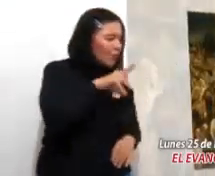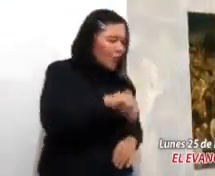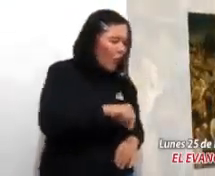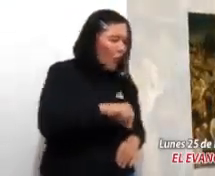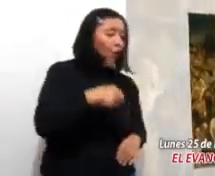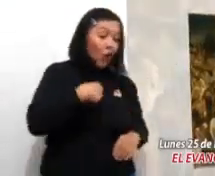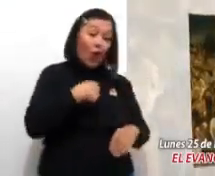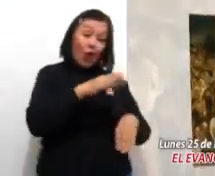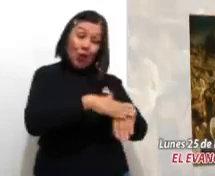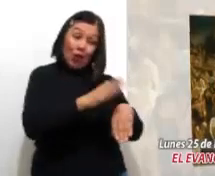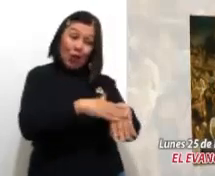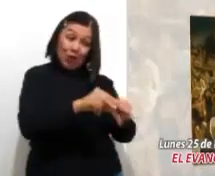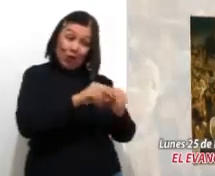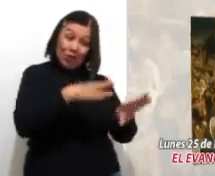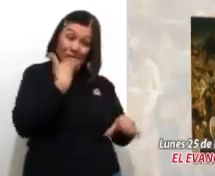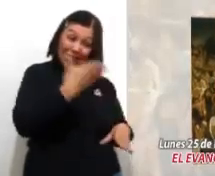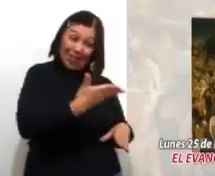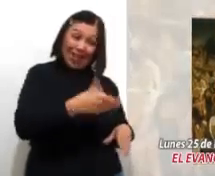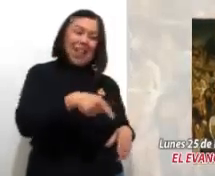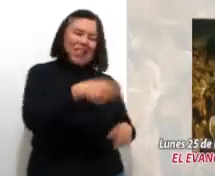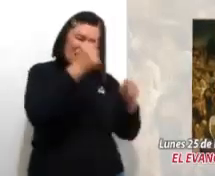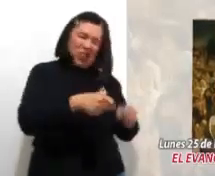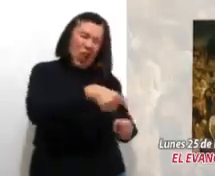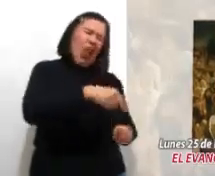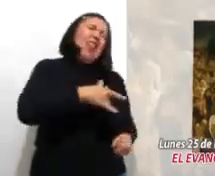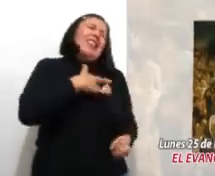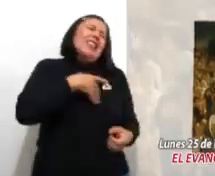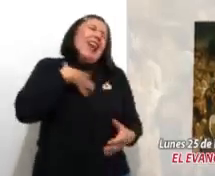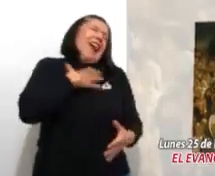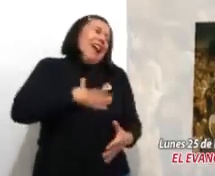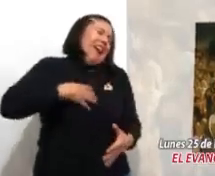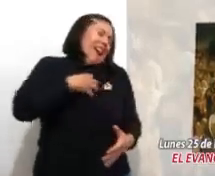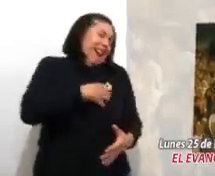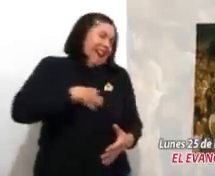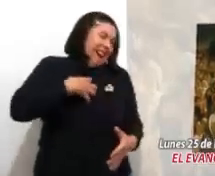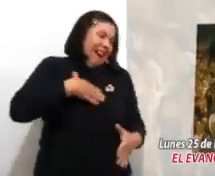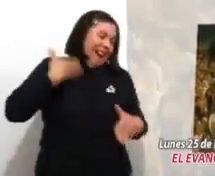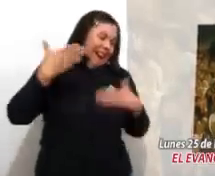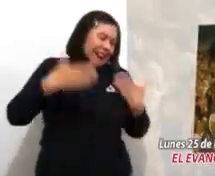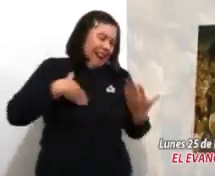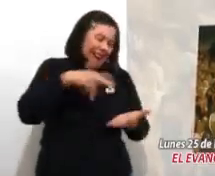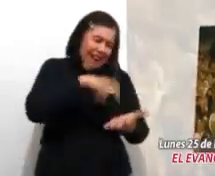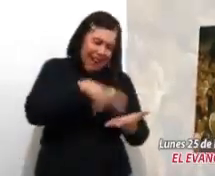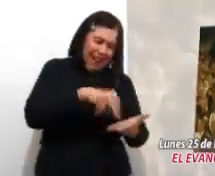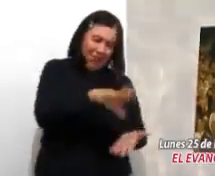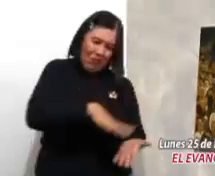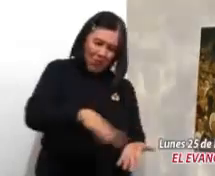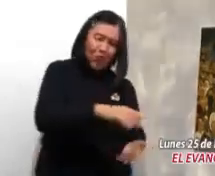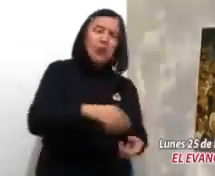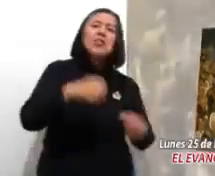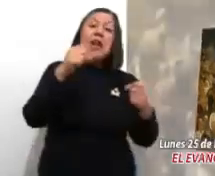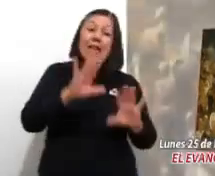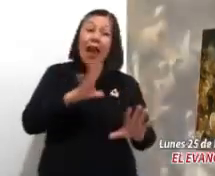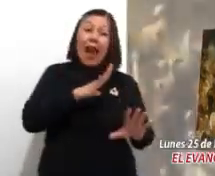teman, les traigo una buena noticia que causará gran alegría a todo el pueblo. Hoy les ha nacido en la ciudad de David